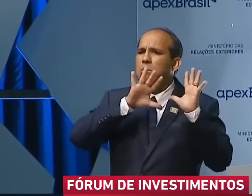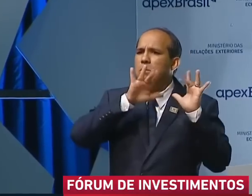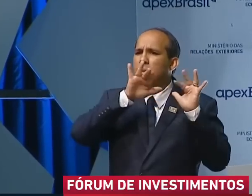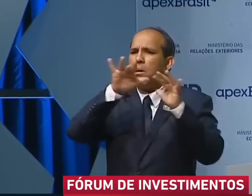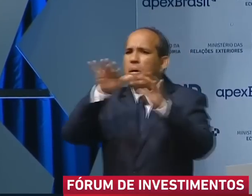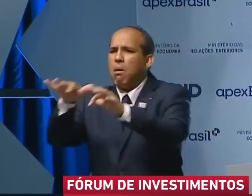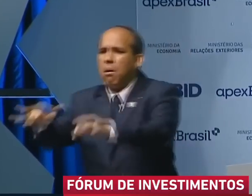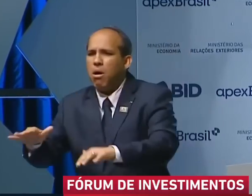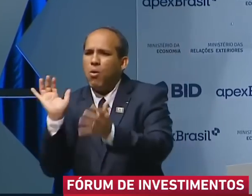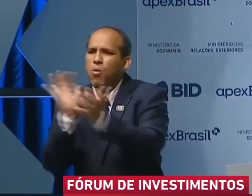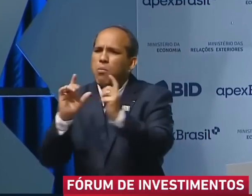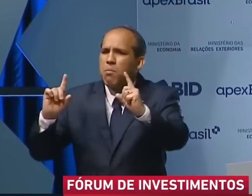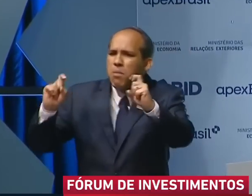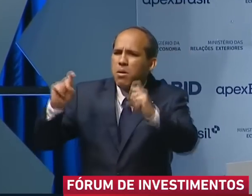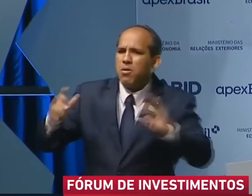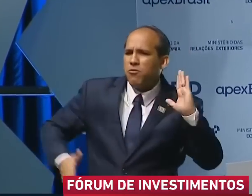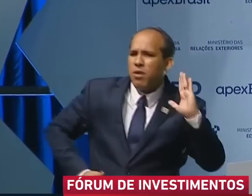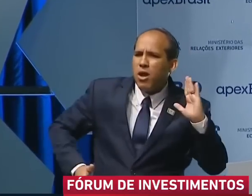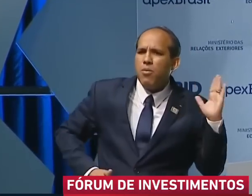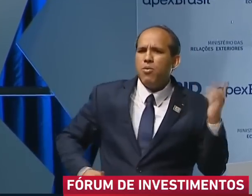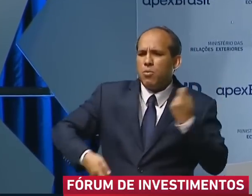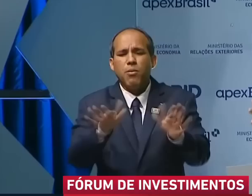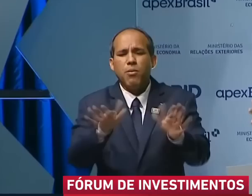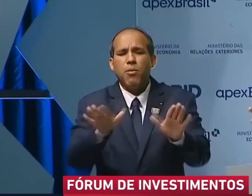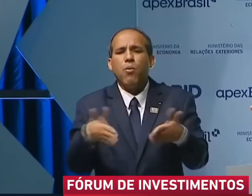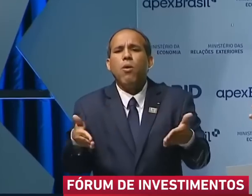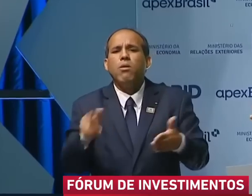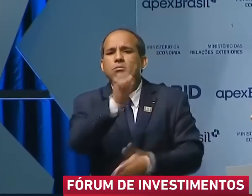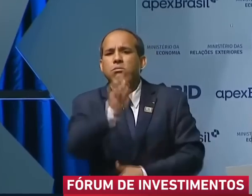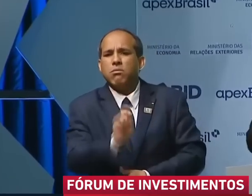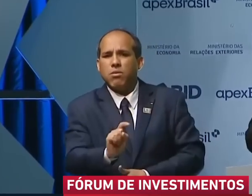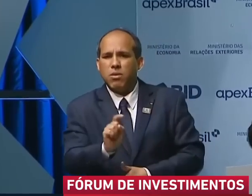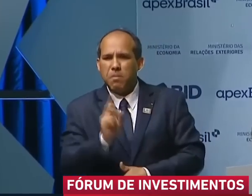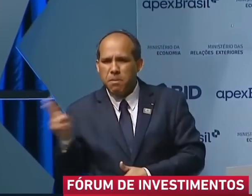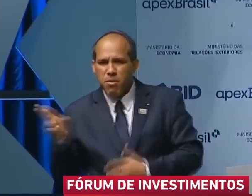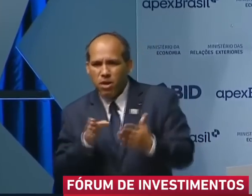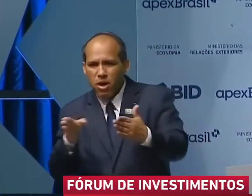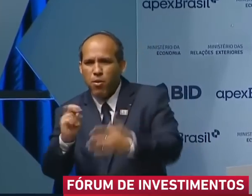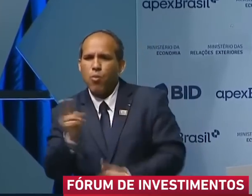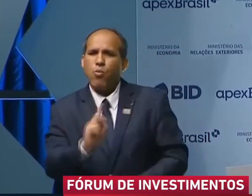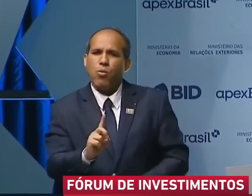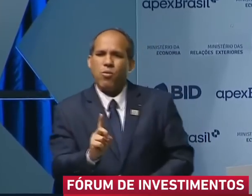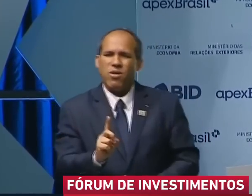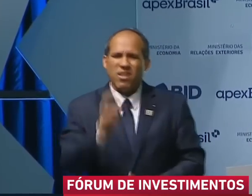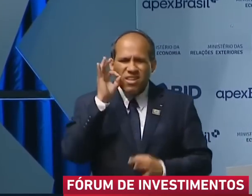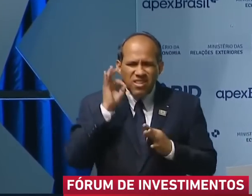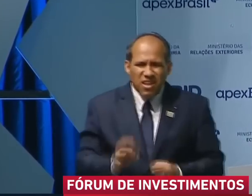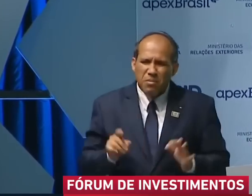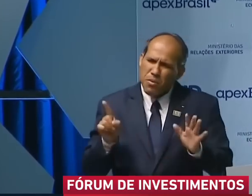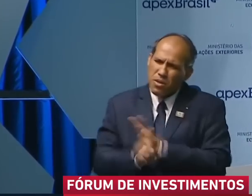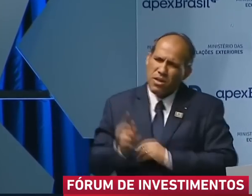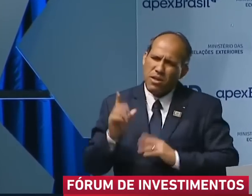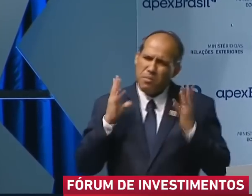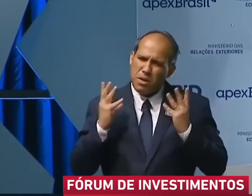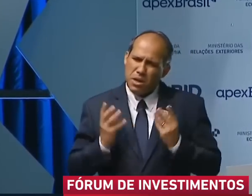Tremenda colaboração com o narcotráfico, com a bandidagem de maneira geral. É justo, meus senhores. O ministro Fachin, o